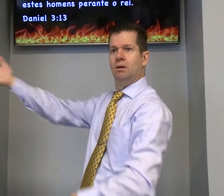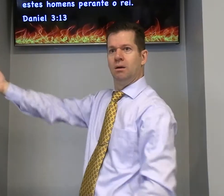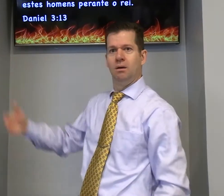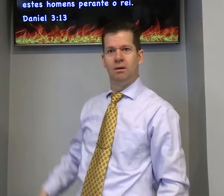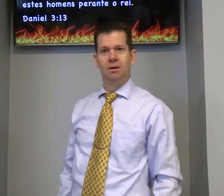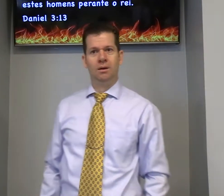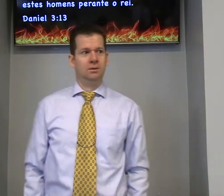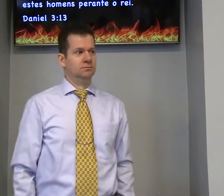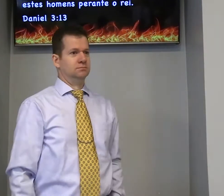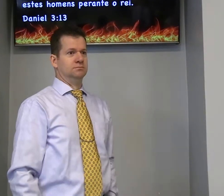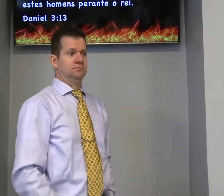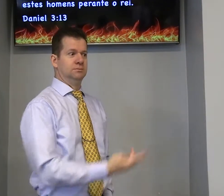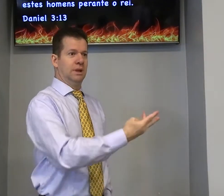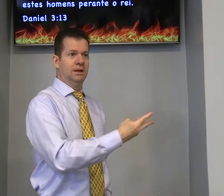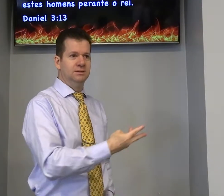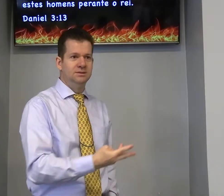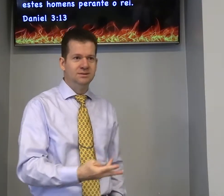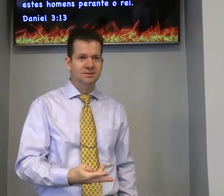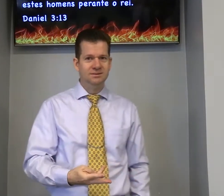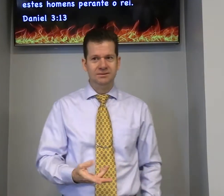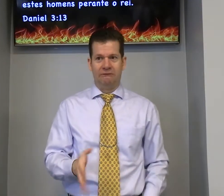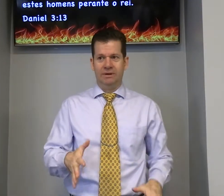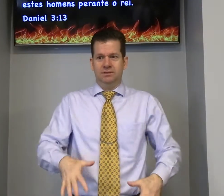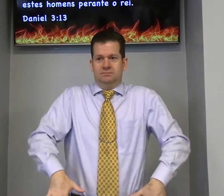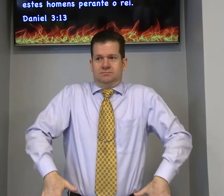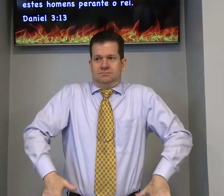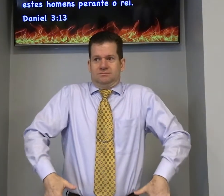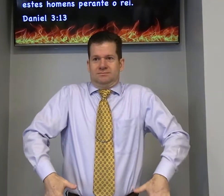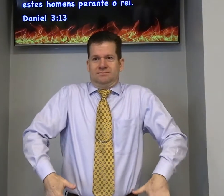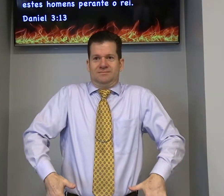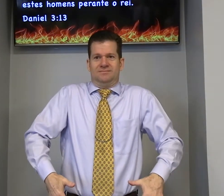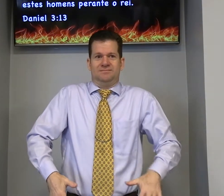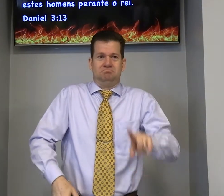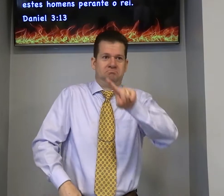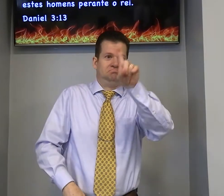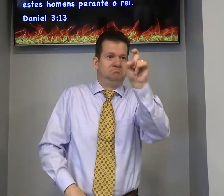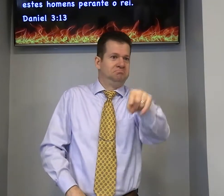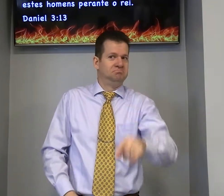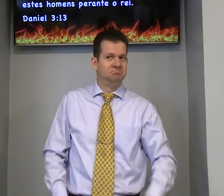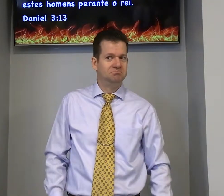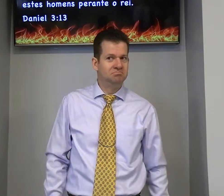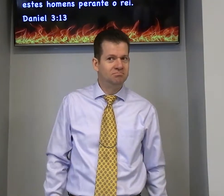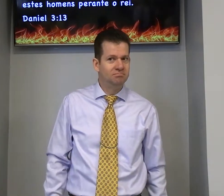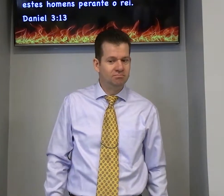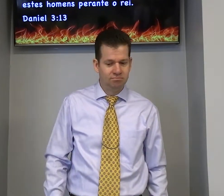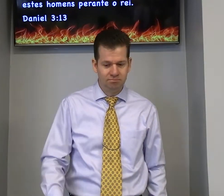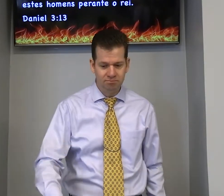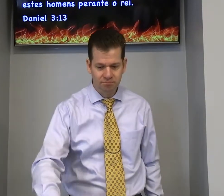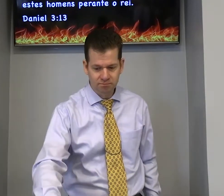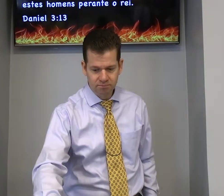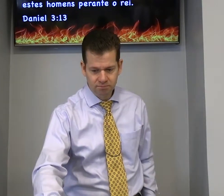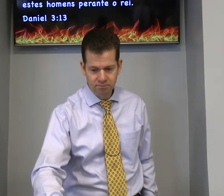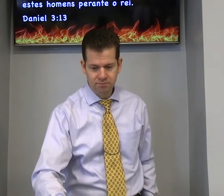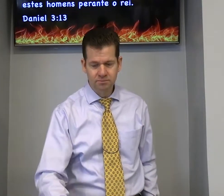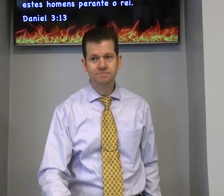homens perante o rei os três eram assim não sei talvez e estavam comendo